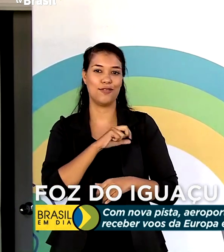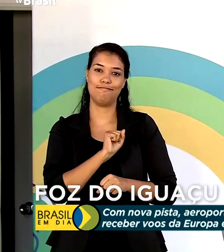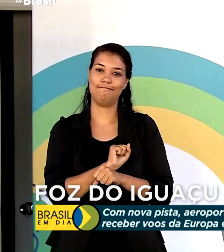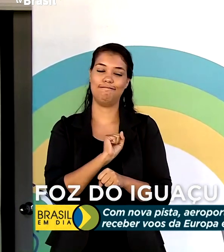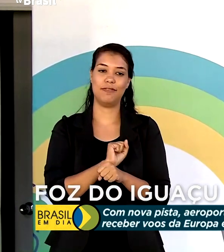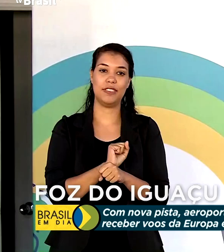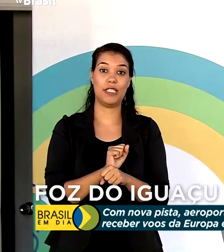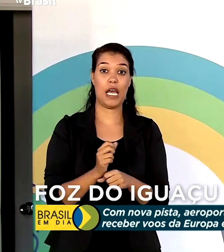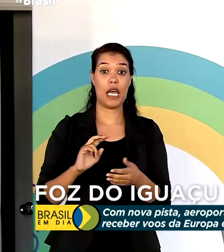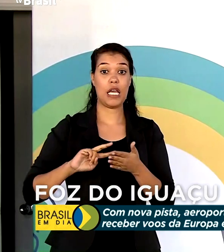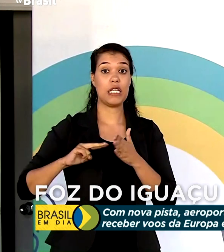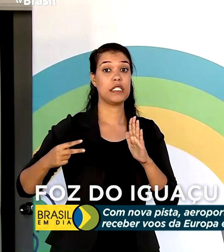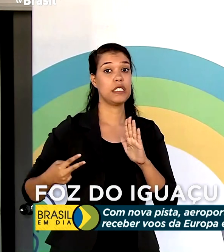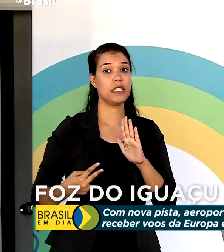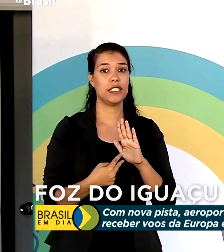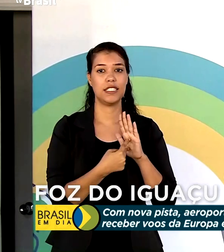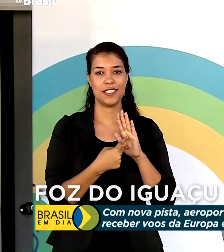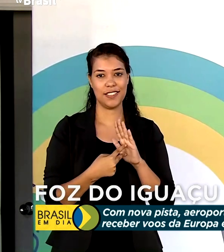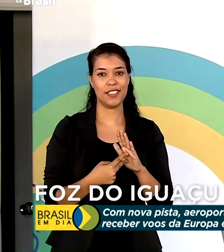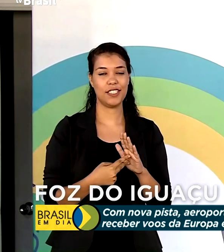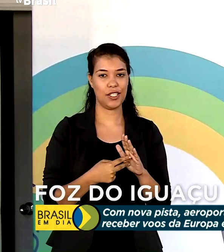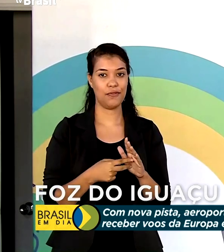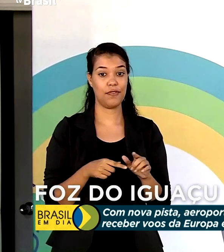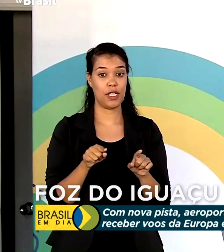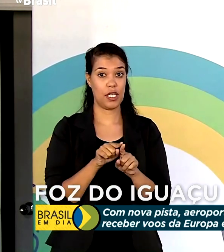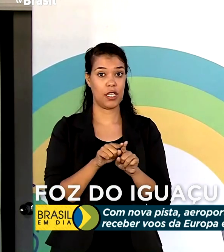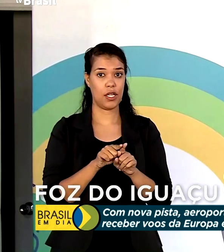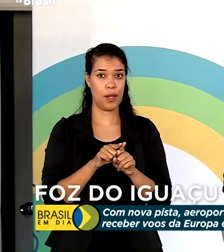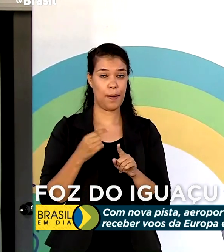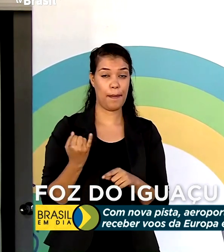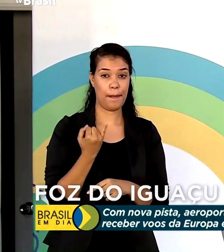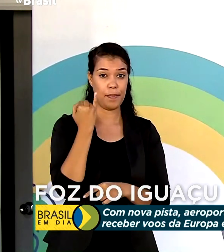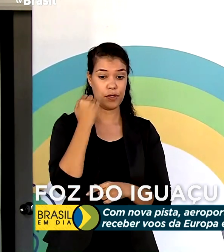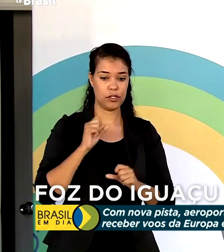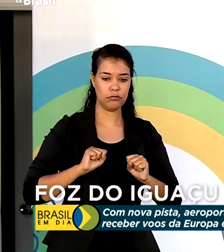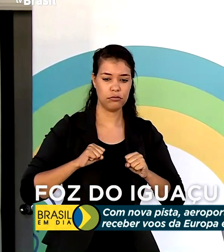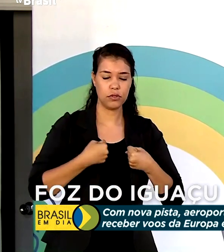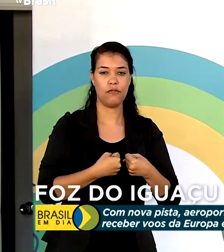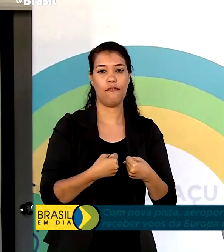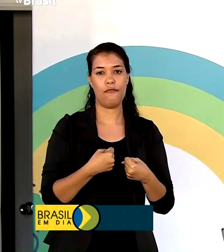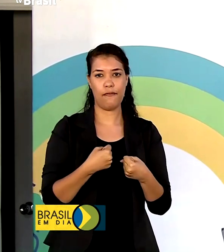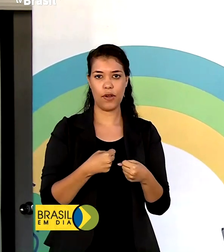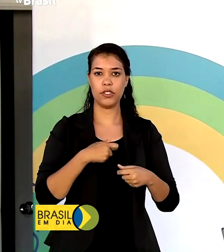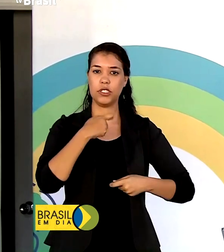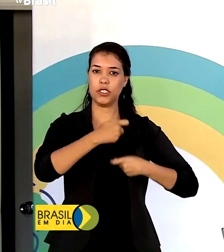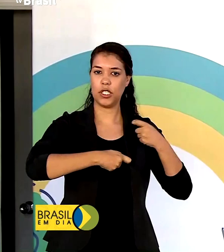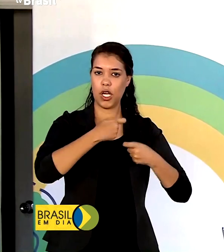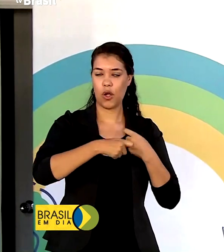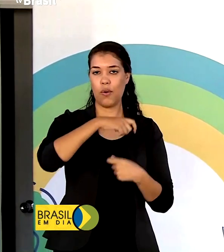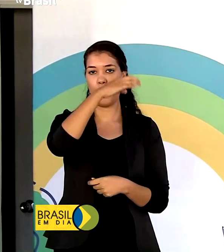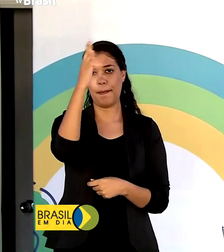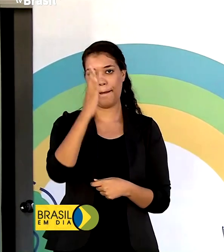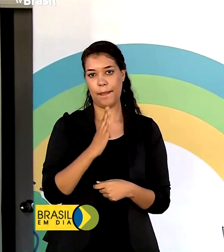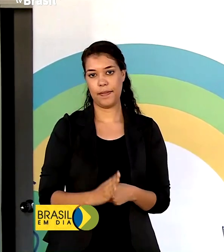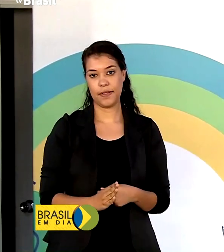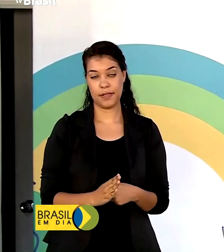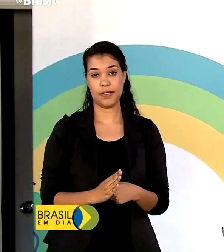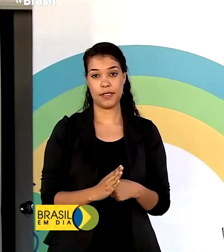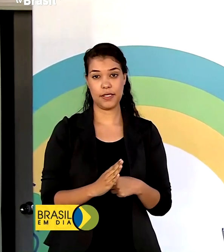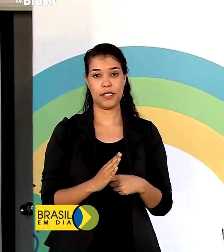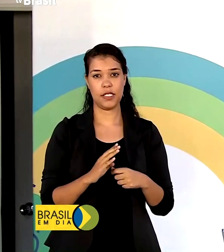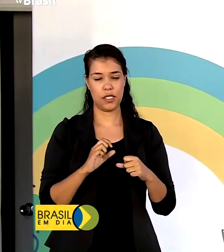significa? Isso significa a resiliência da economia do Brasil. A nossa capacidade de gerar